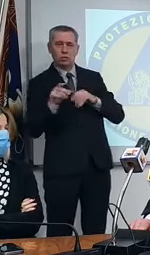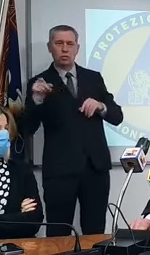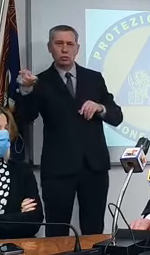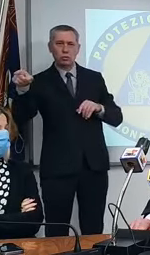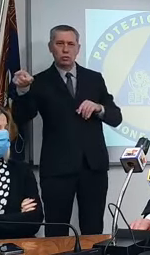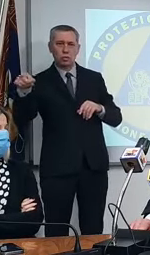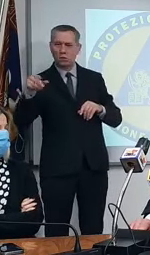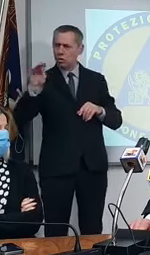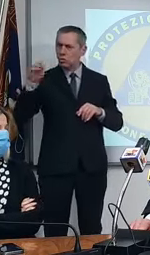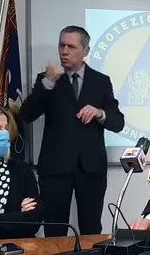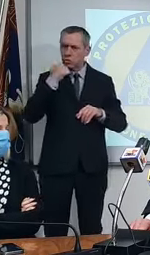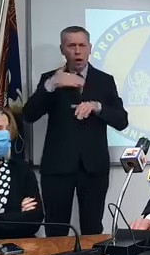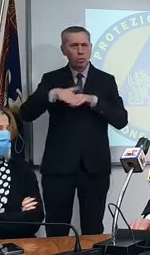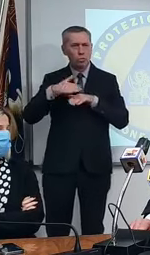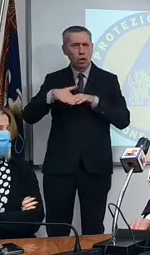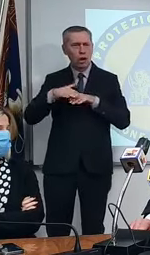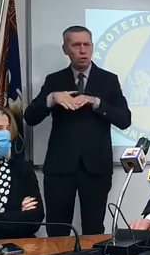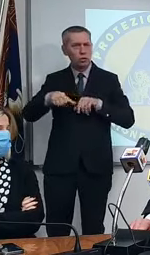chirurgo